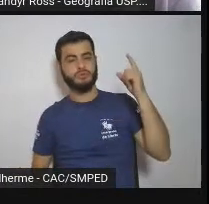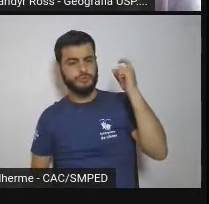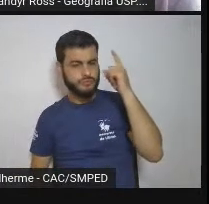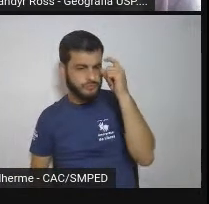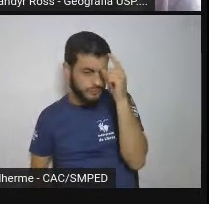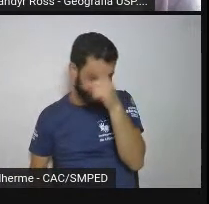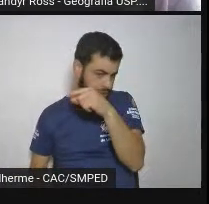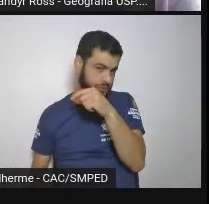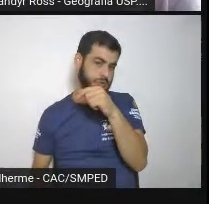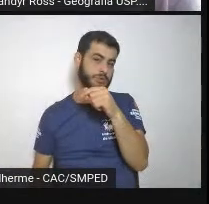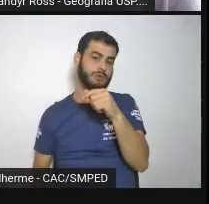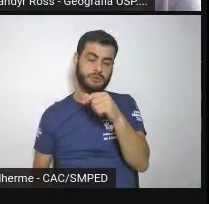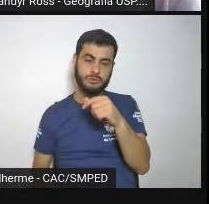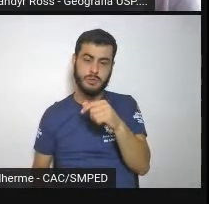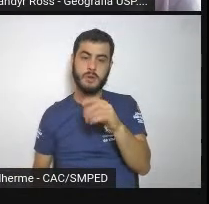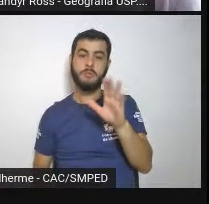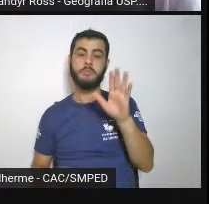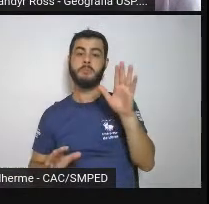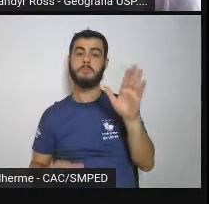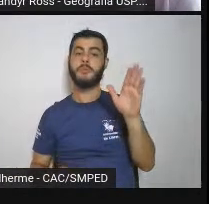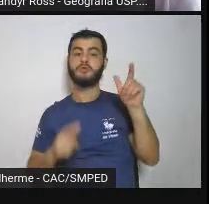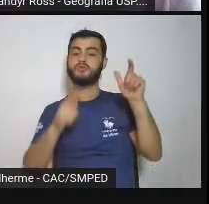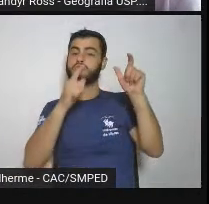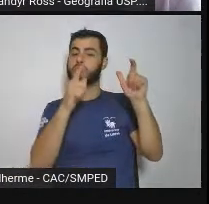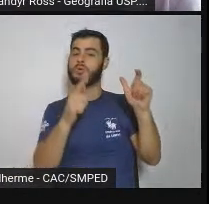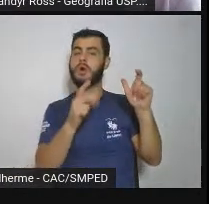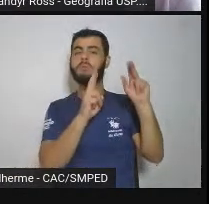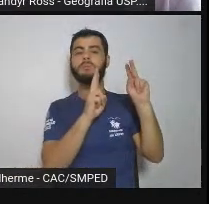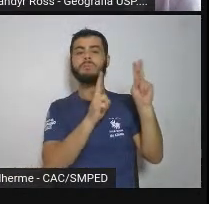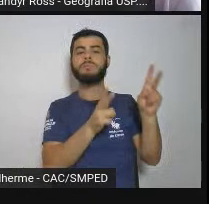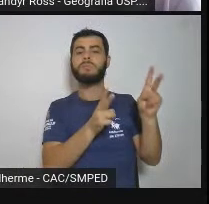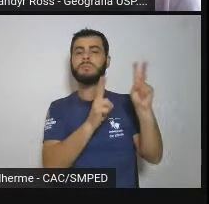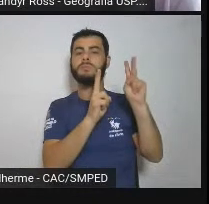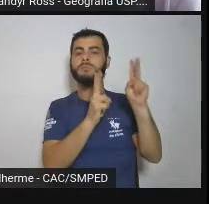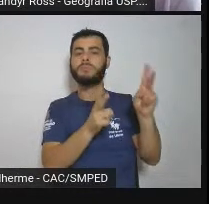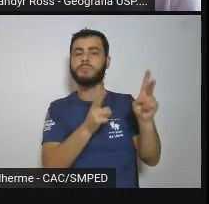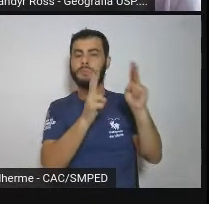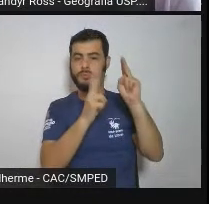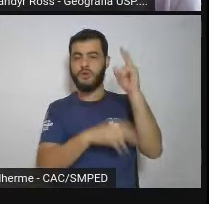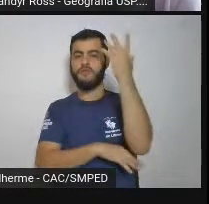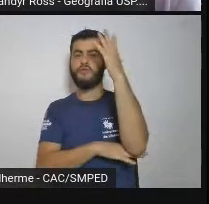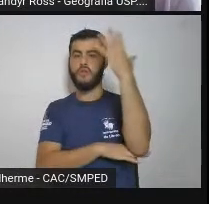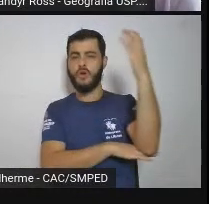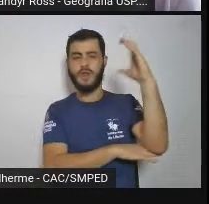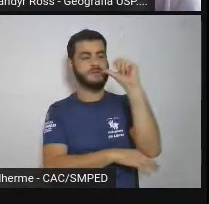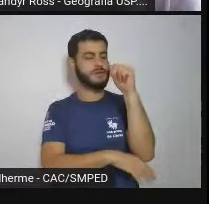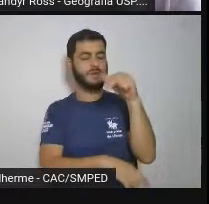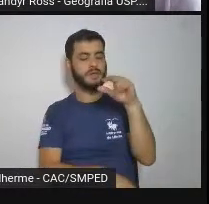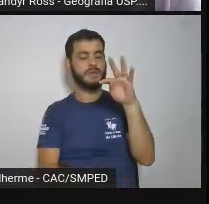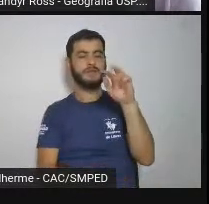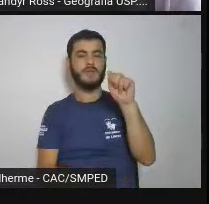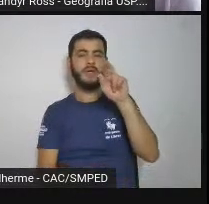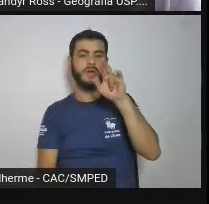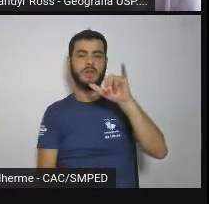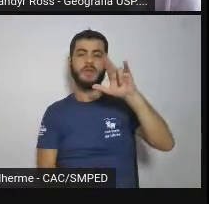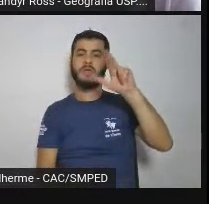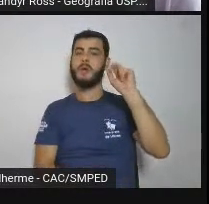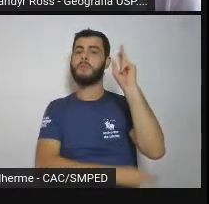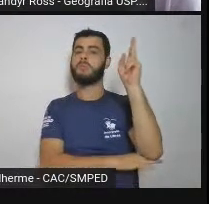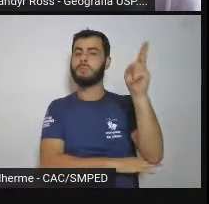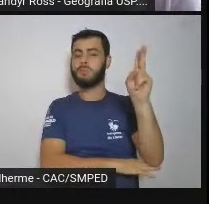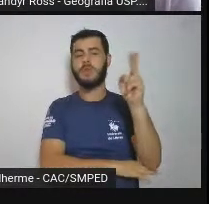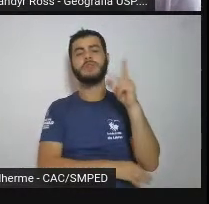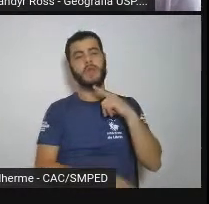mas a Cantareira está aqui, a floresta da Cantareira está aqui, ameaçada como está aqui, por exemplo,